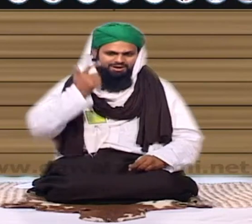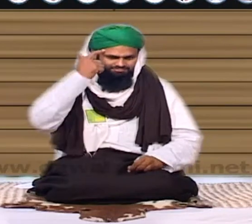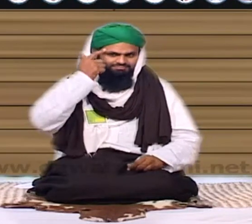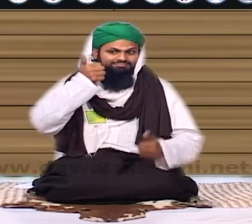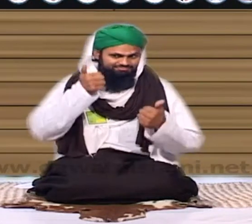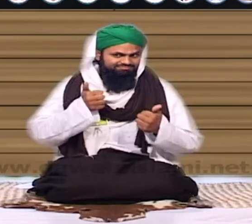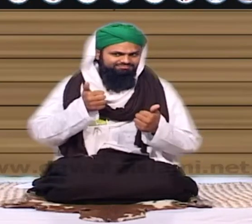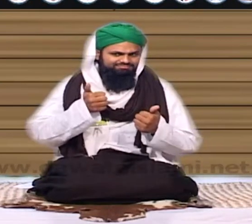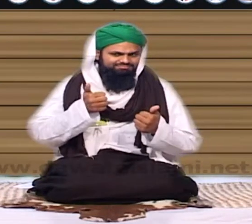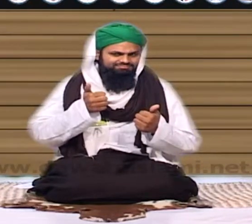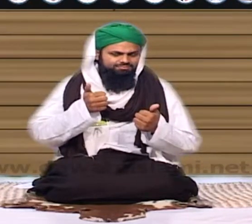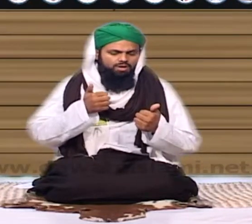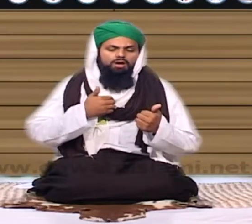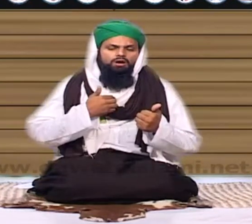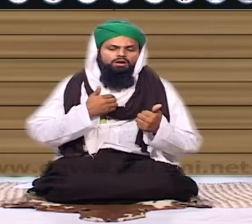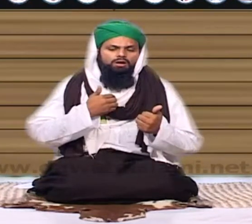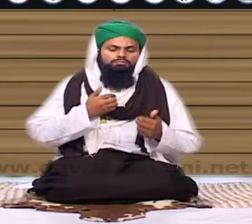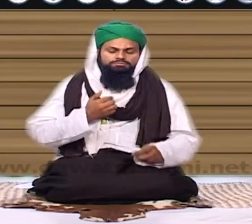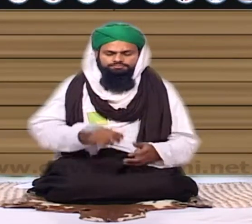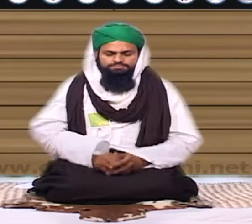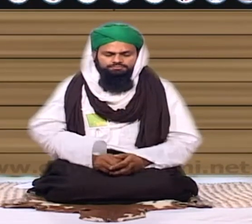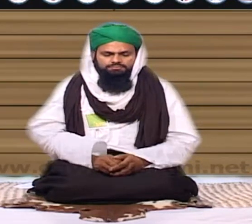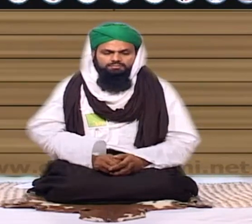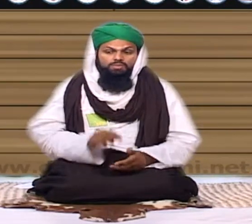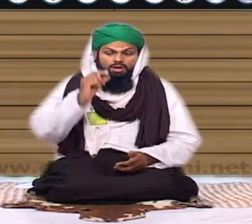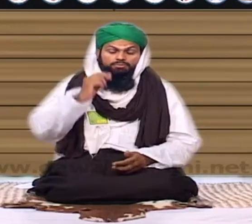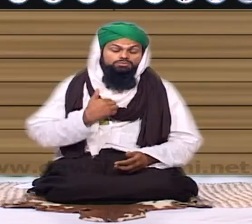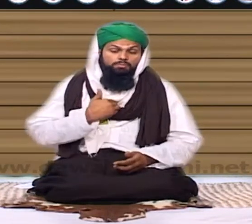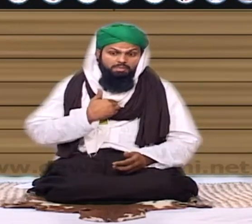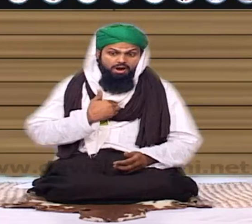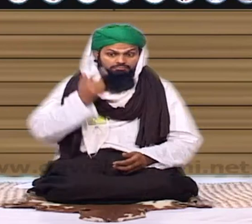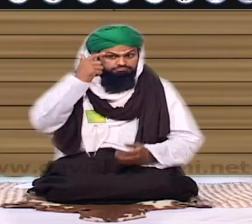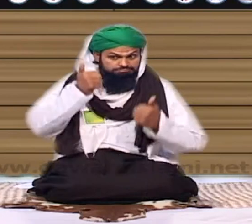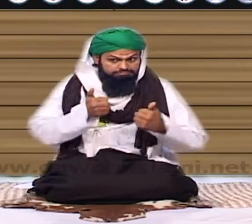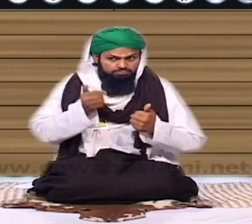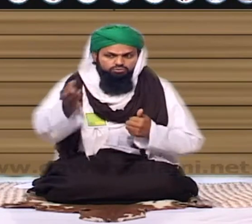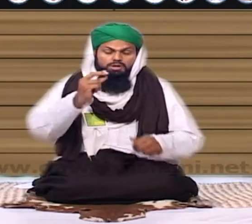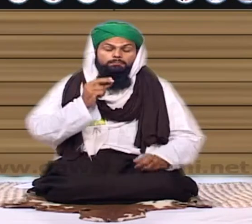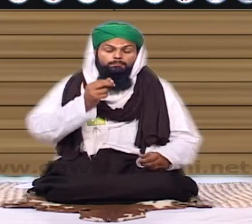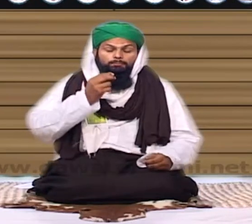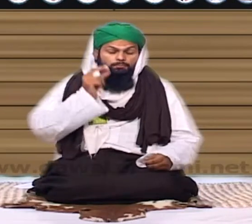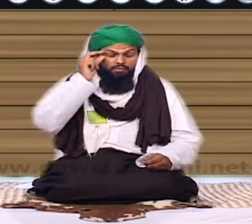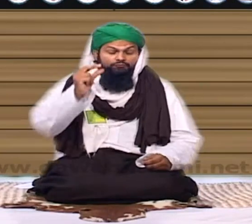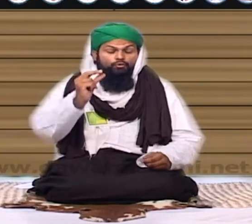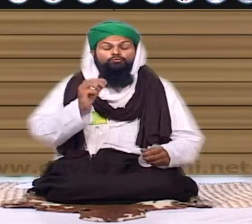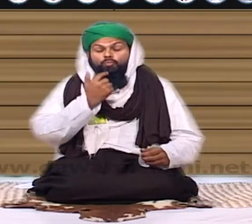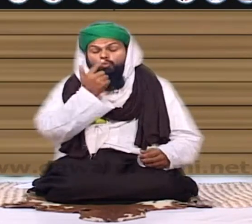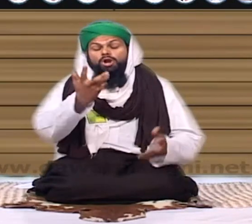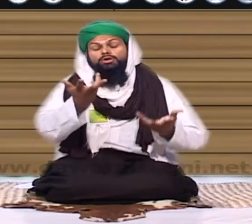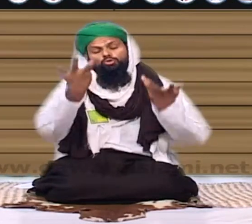یہ ہے کہ میں اپنے آپ کو ہشیار سمجھتا ہوں میں ہشیار ہوں مجھے اس نے احمق کہا کیوں بات آگے